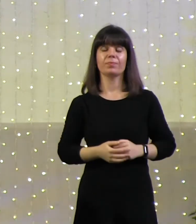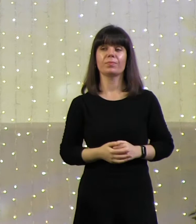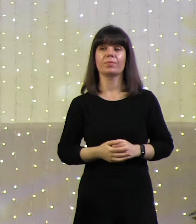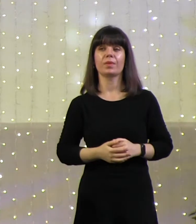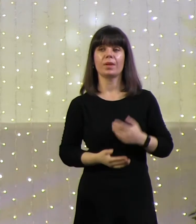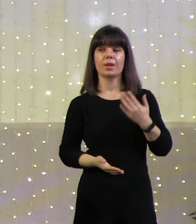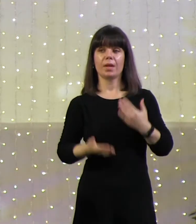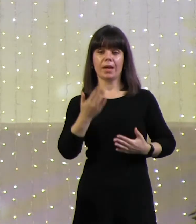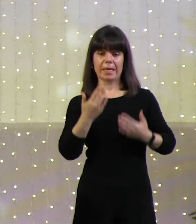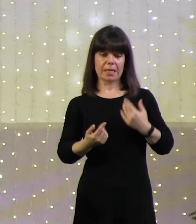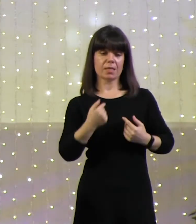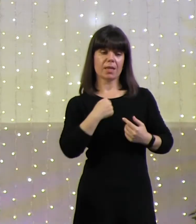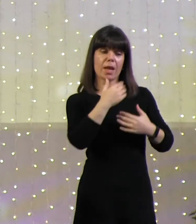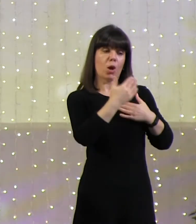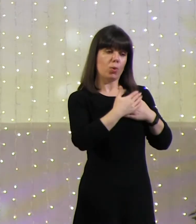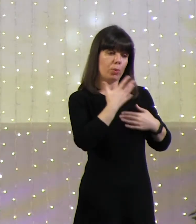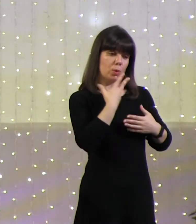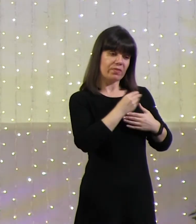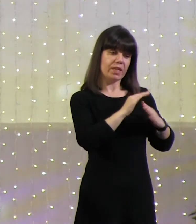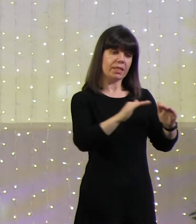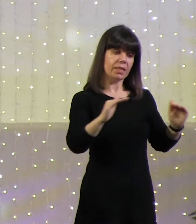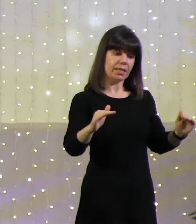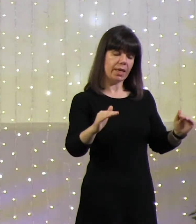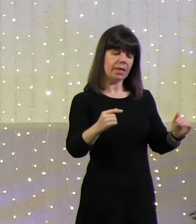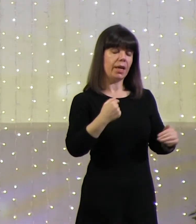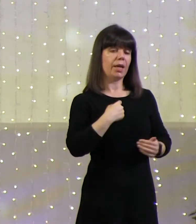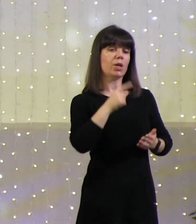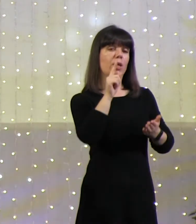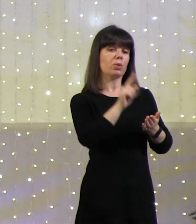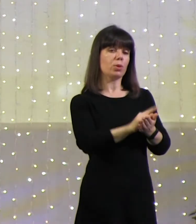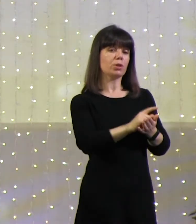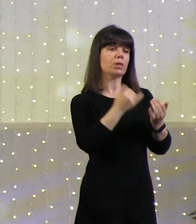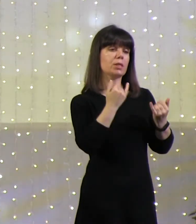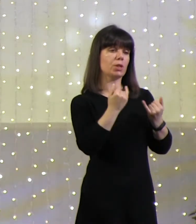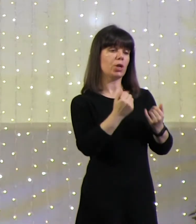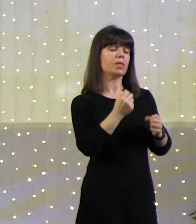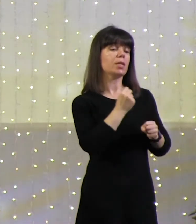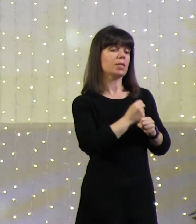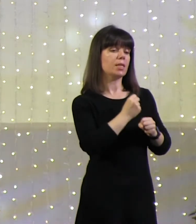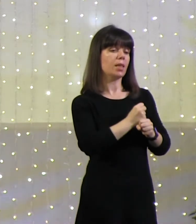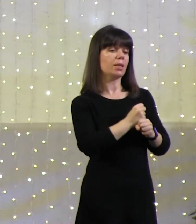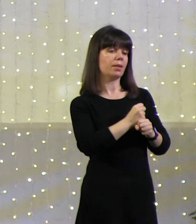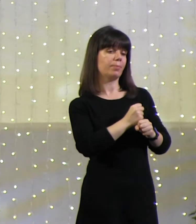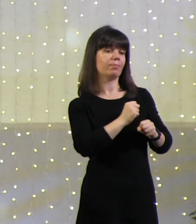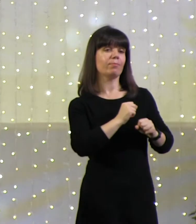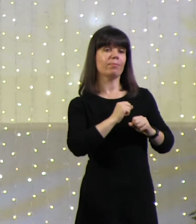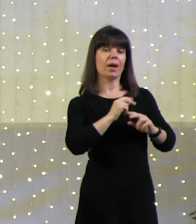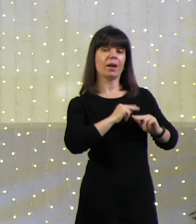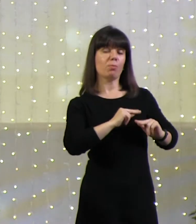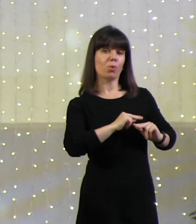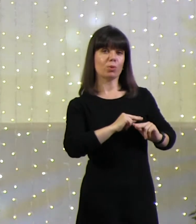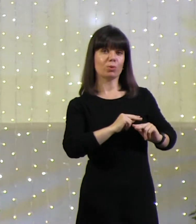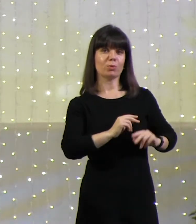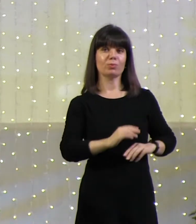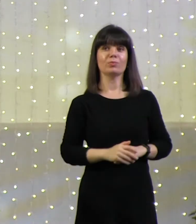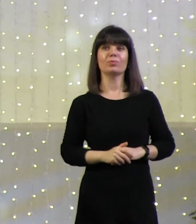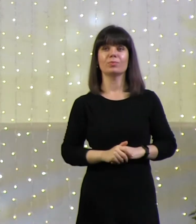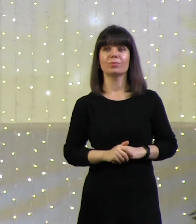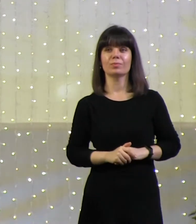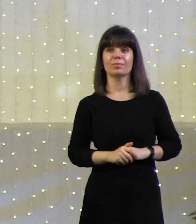если я их люблю, то я должен не полениться и сделать сейчас определенную работу. Я так не хочу это делать,